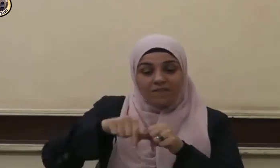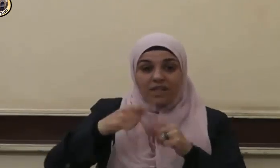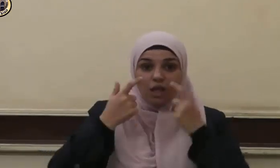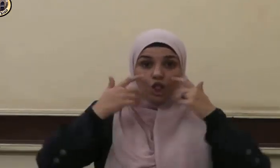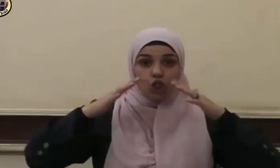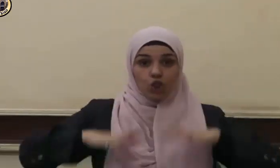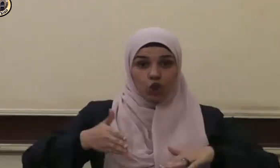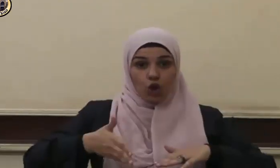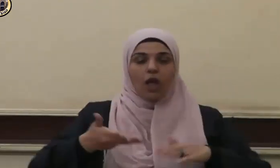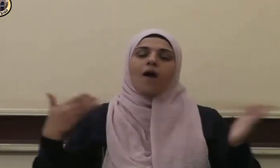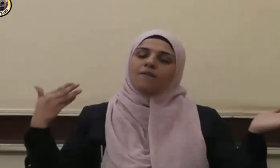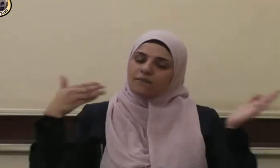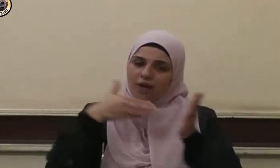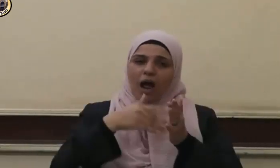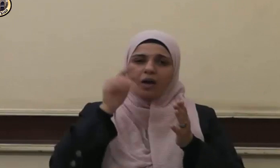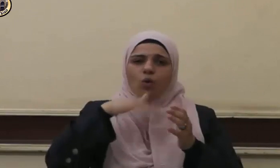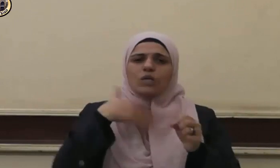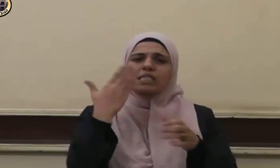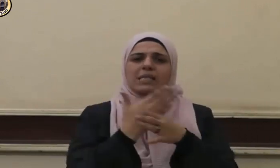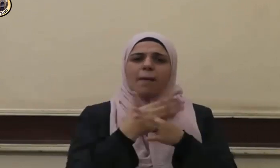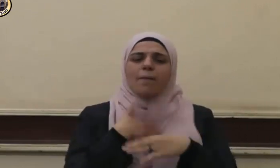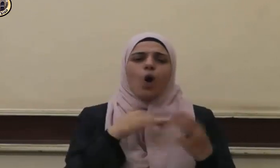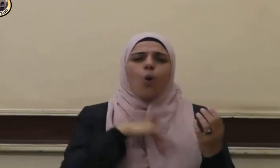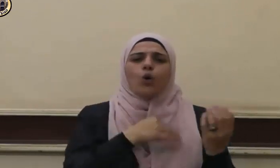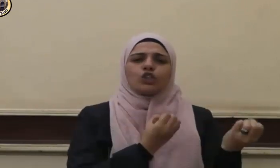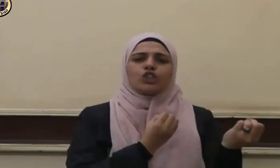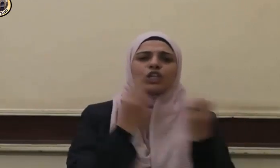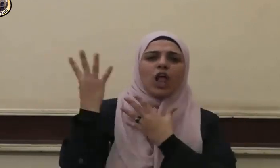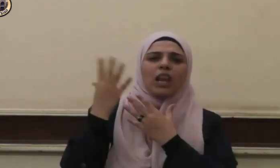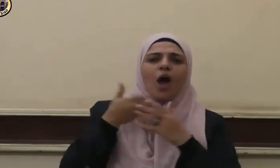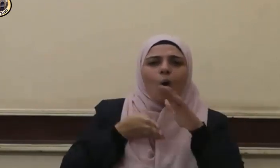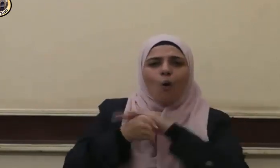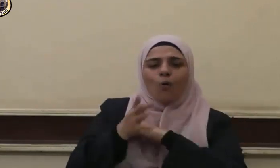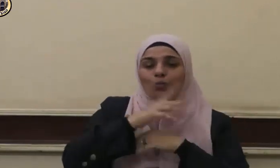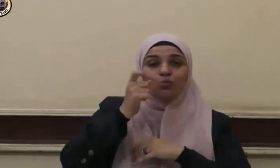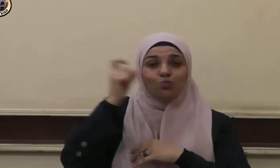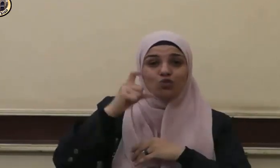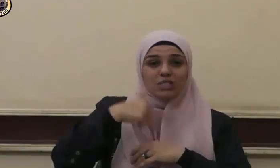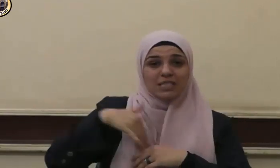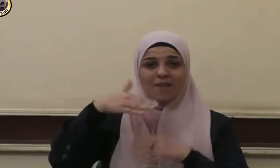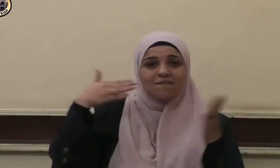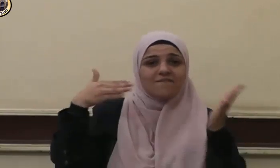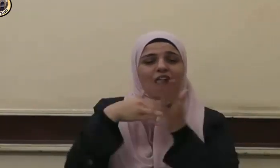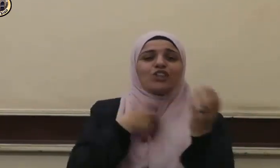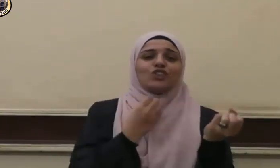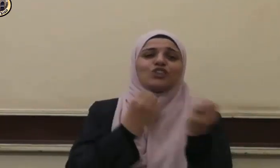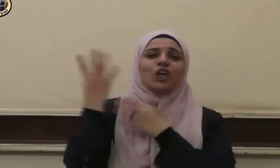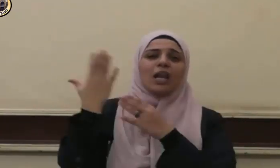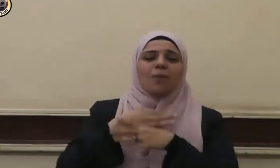الدنيا فهو أيضا سبب في سعادة المسلم في الآخرة